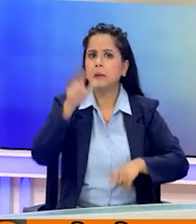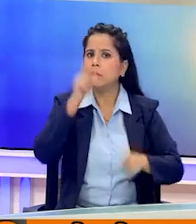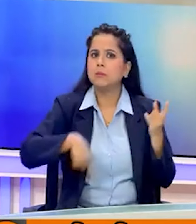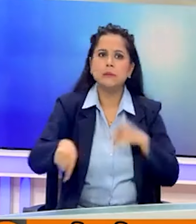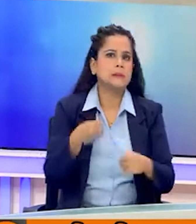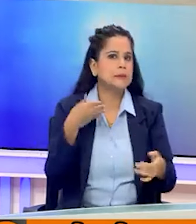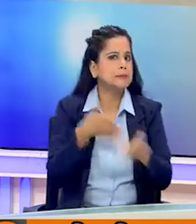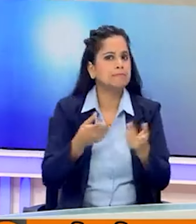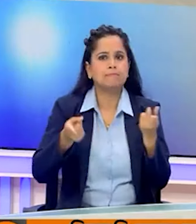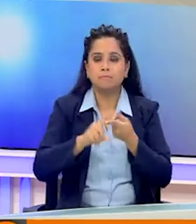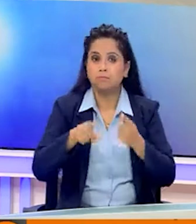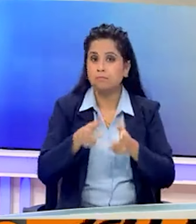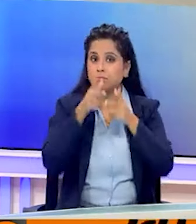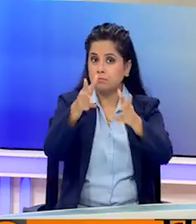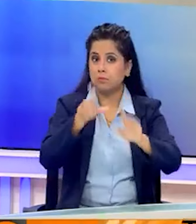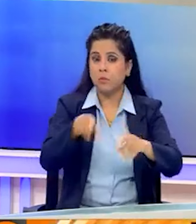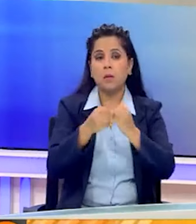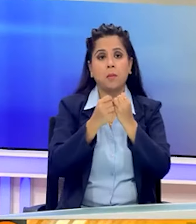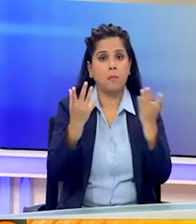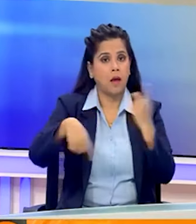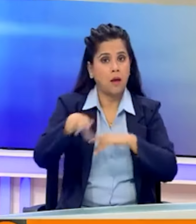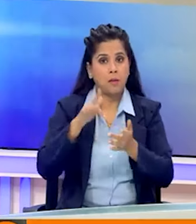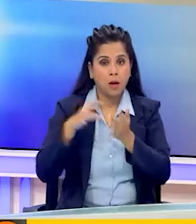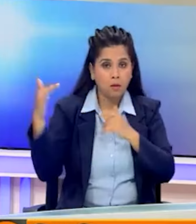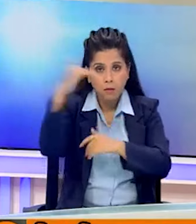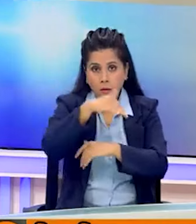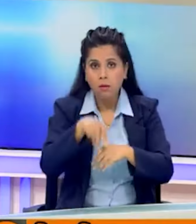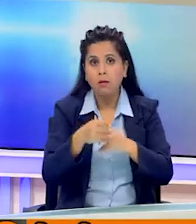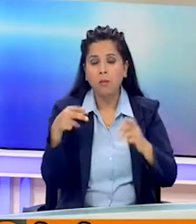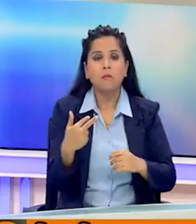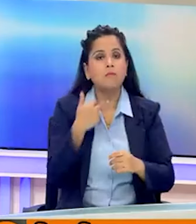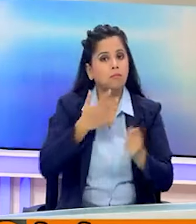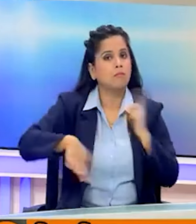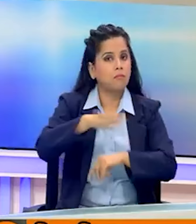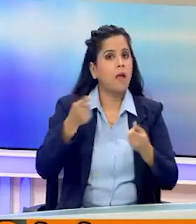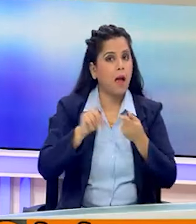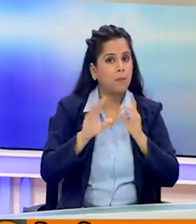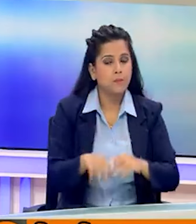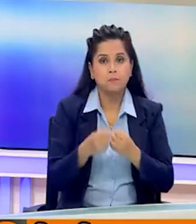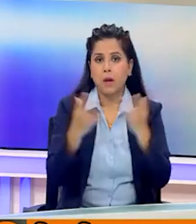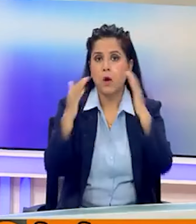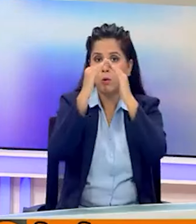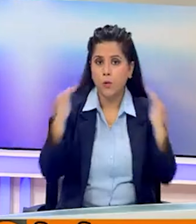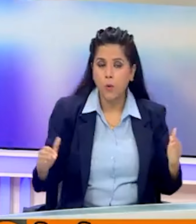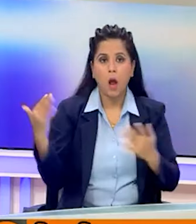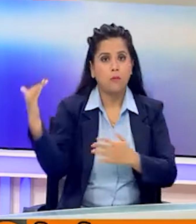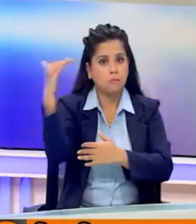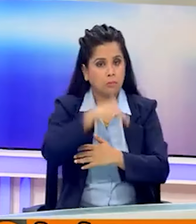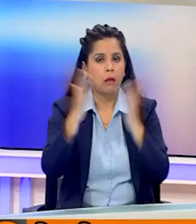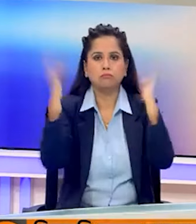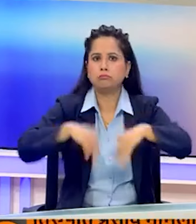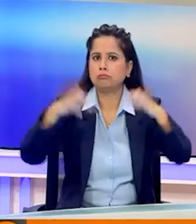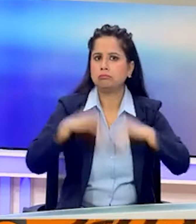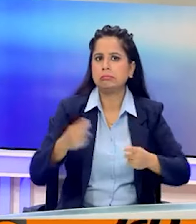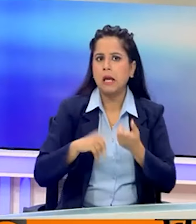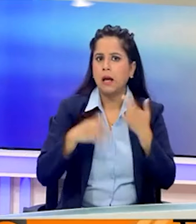है। साथ ही आपको बता दे कि इससे कई राजमार्क और सडके भी बादित हो गई है। सैकडों घर और पुल शतिग्रस्त हो गई हैं